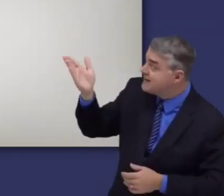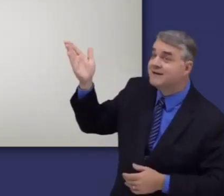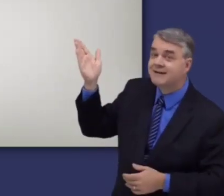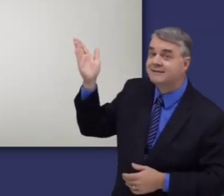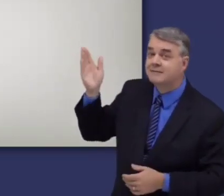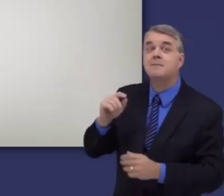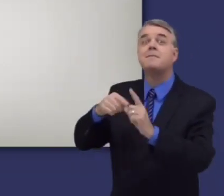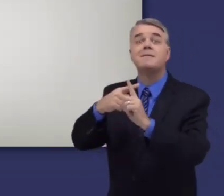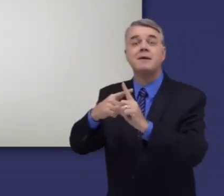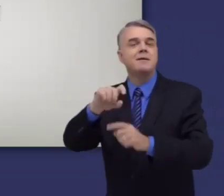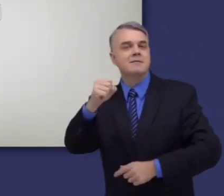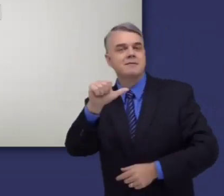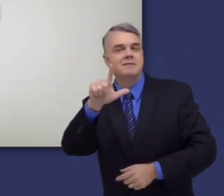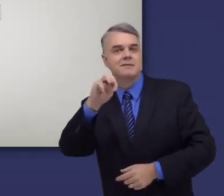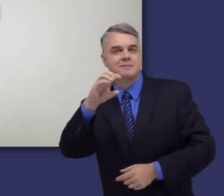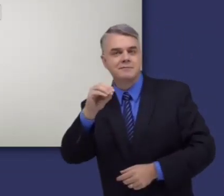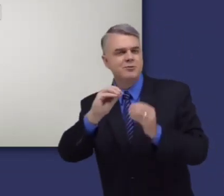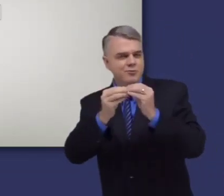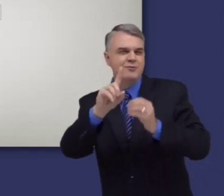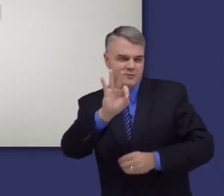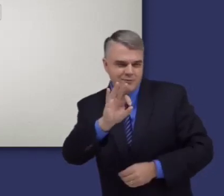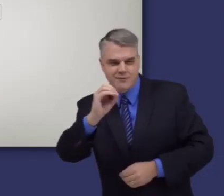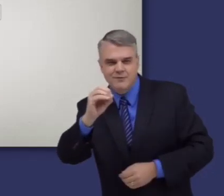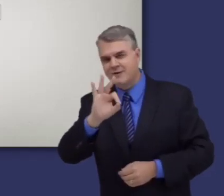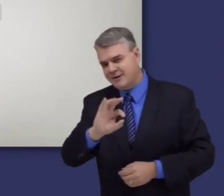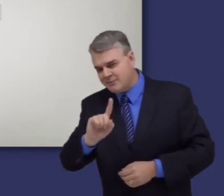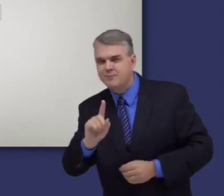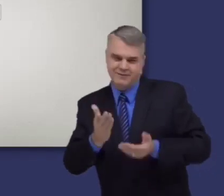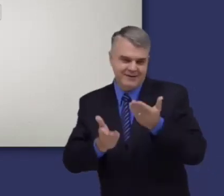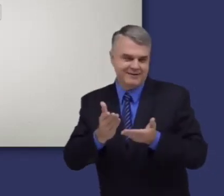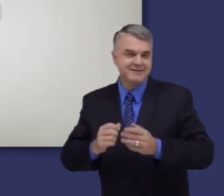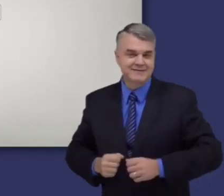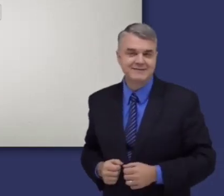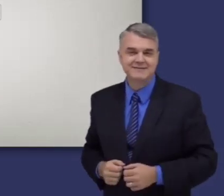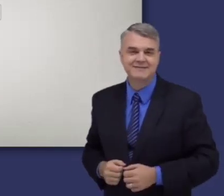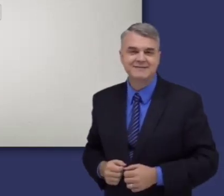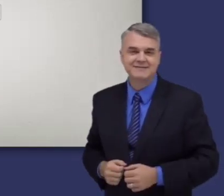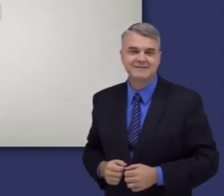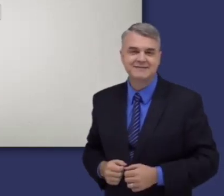El Libro de Job El Salmo 90 Y quizás el Salmo 91